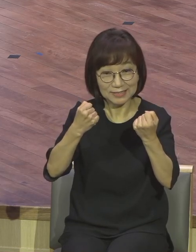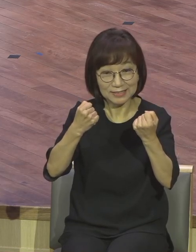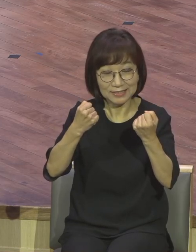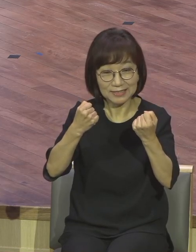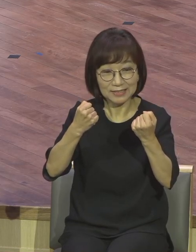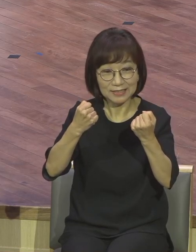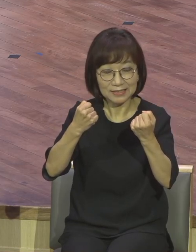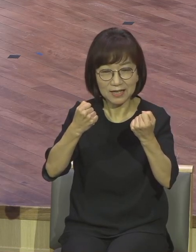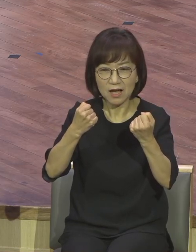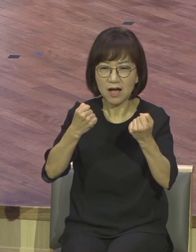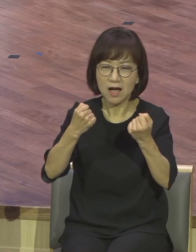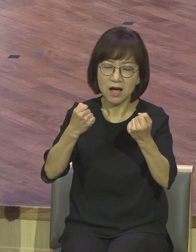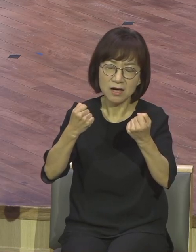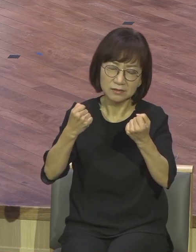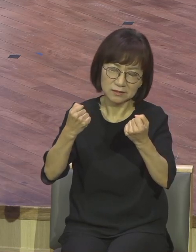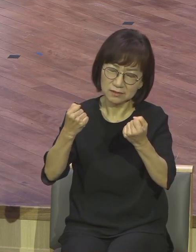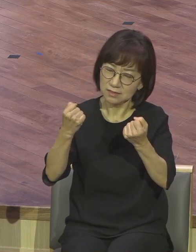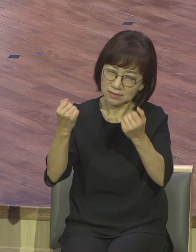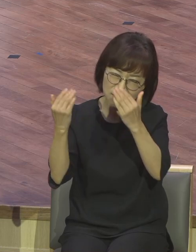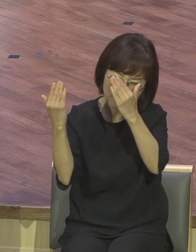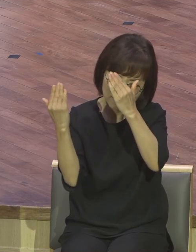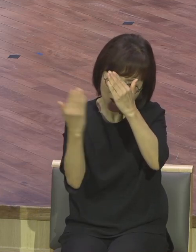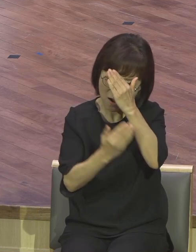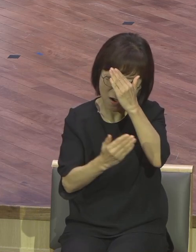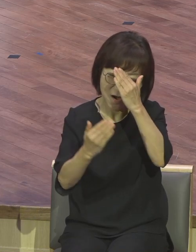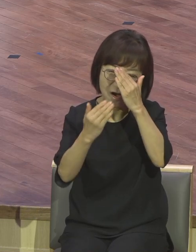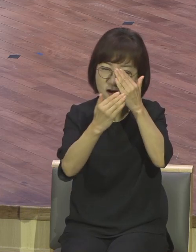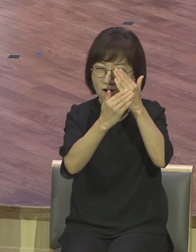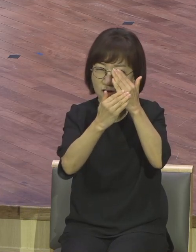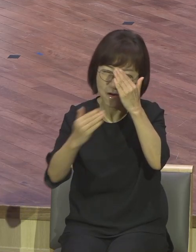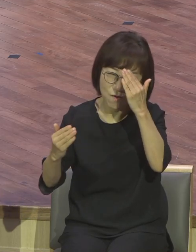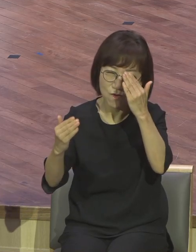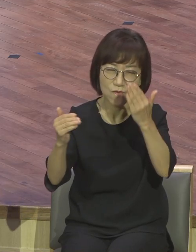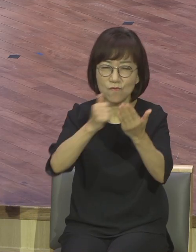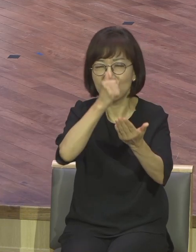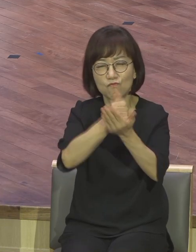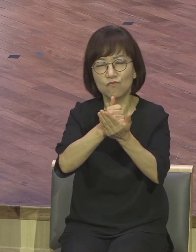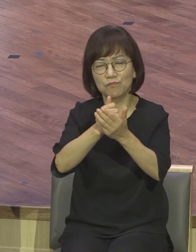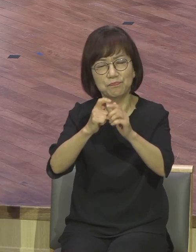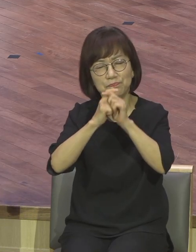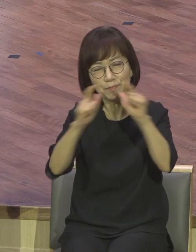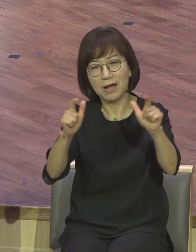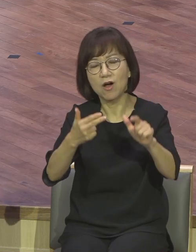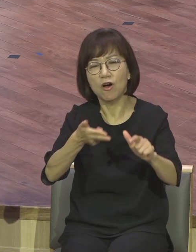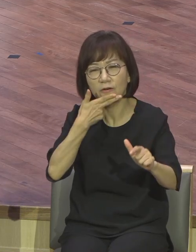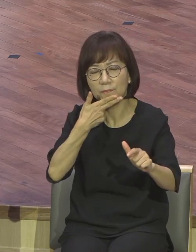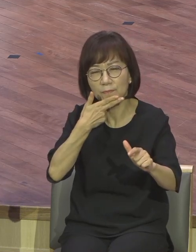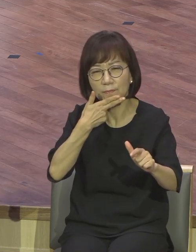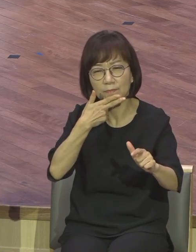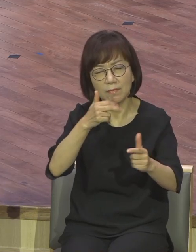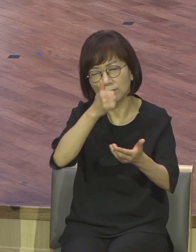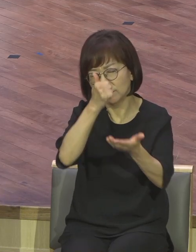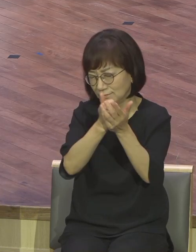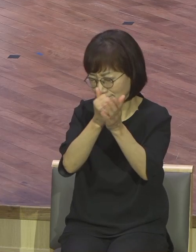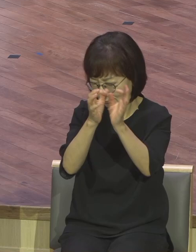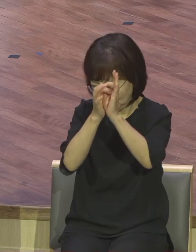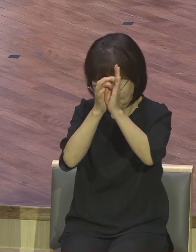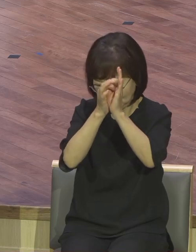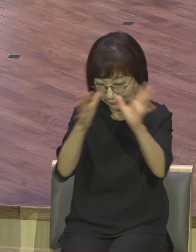결코 그래서 결코 결코 뭐가 없다고 정주함이 없는 이라. 천만 명이